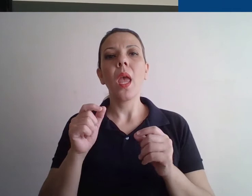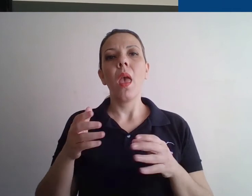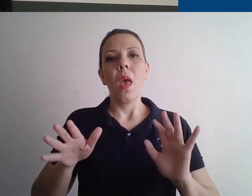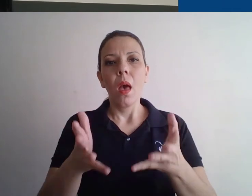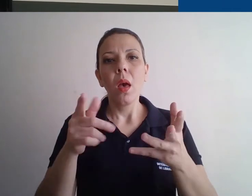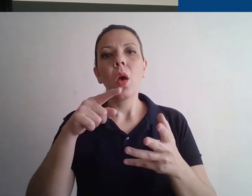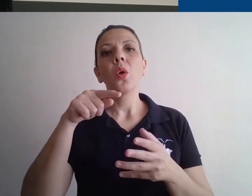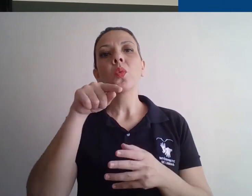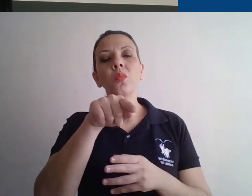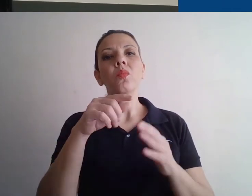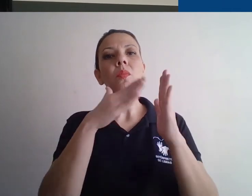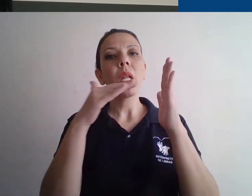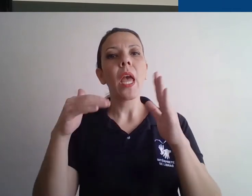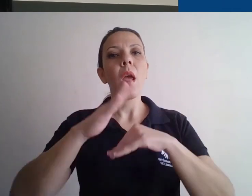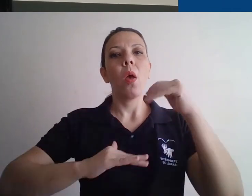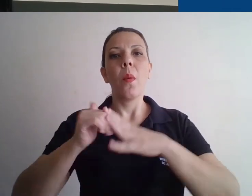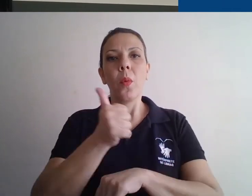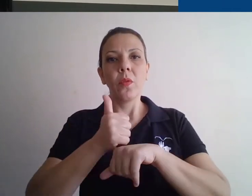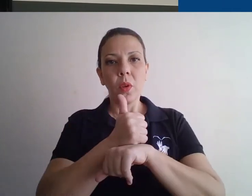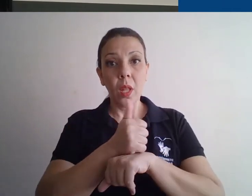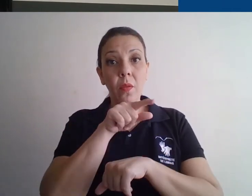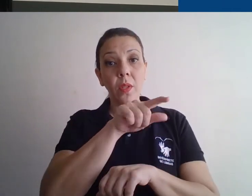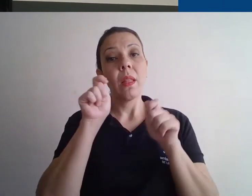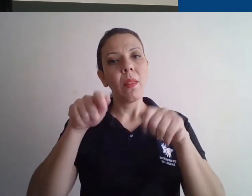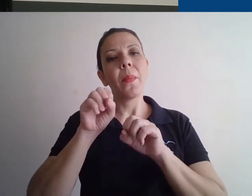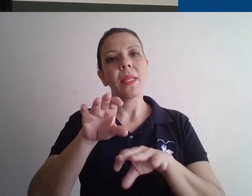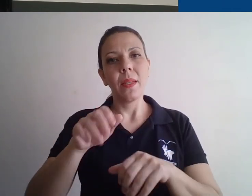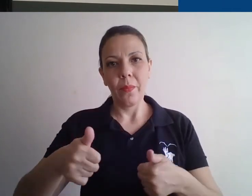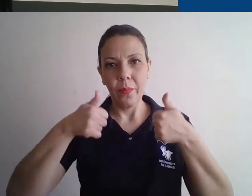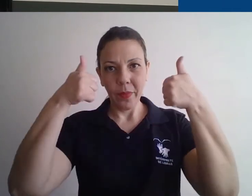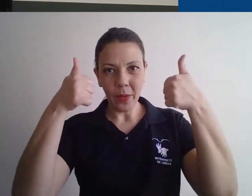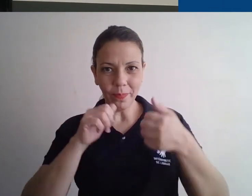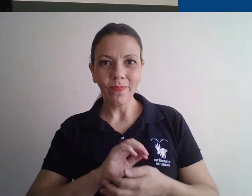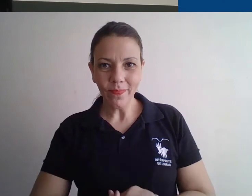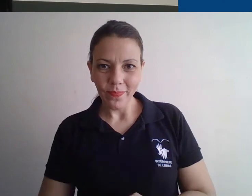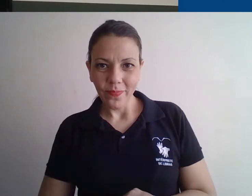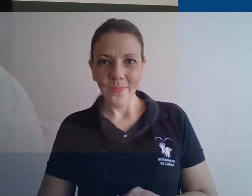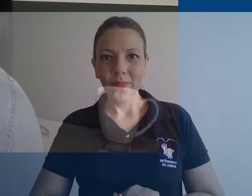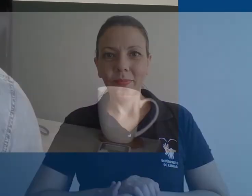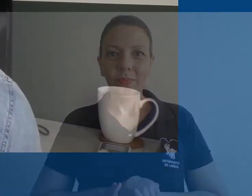O que a gente aqui é trazer, talvez, uma estética mais profissional para auxiliar o conteúdo a transparência melhor para os alunos, tá bom?